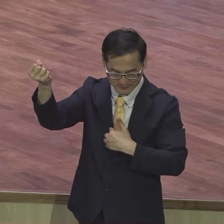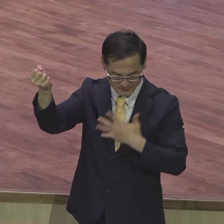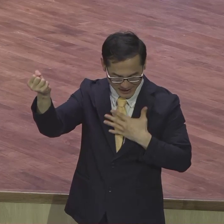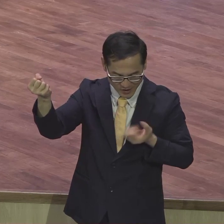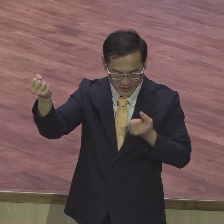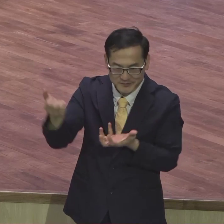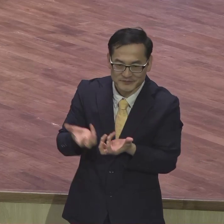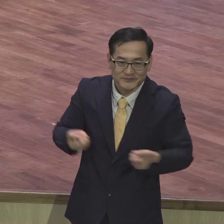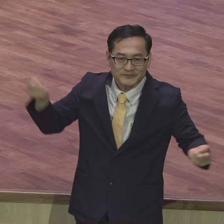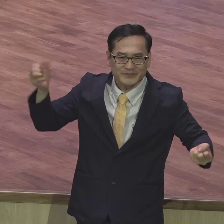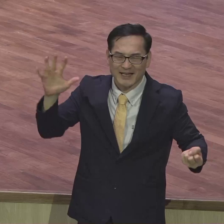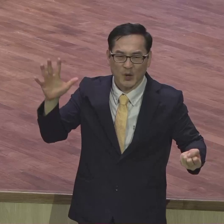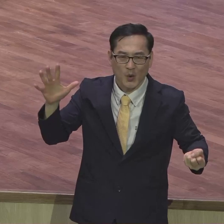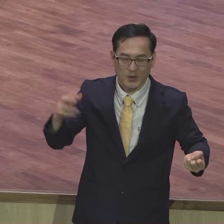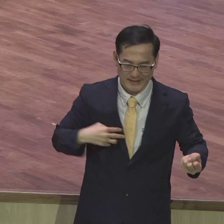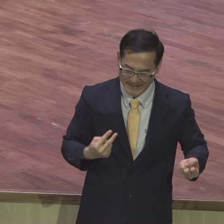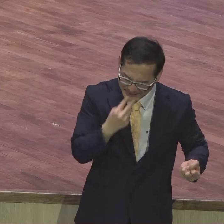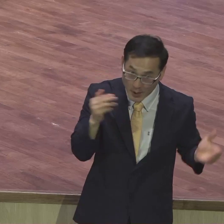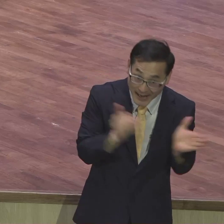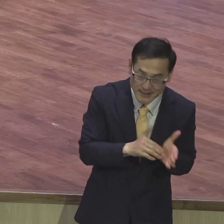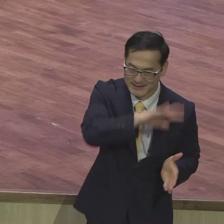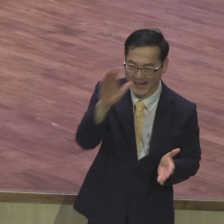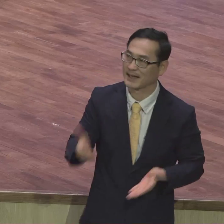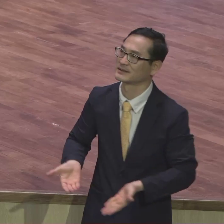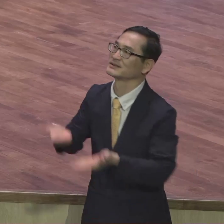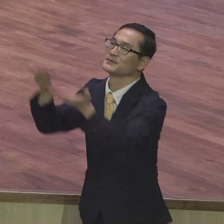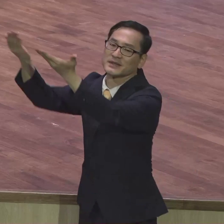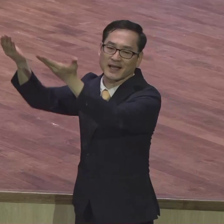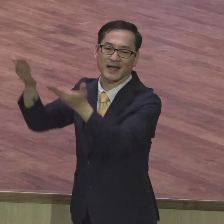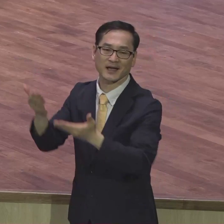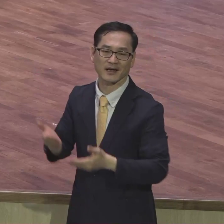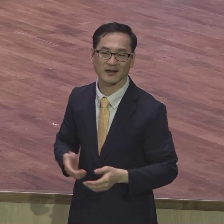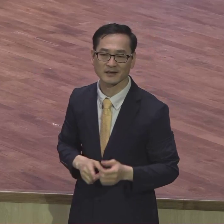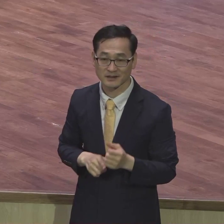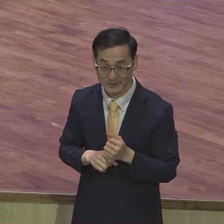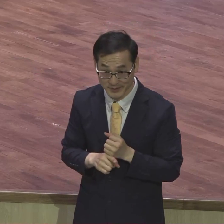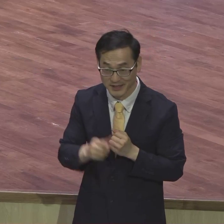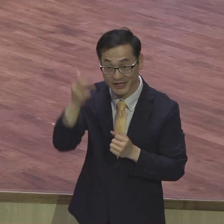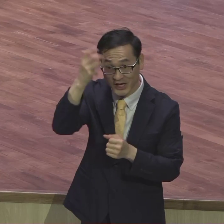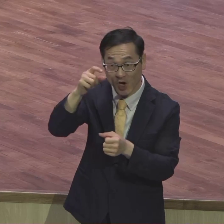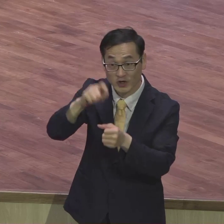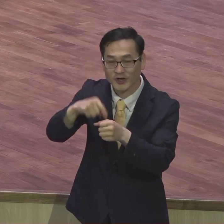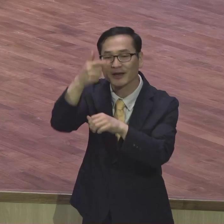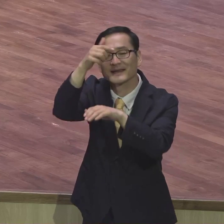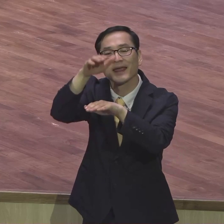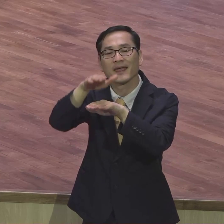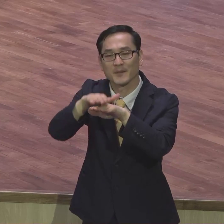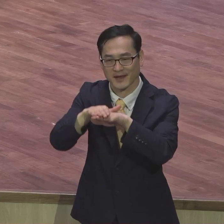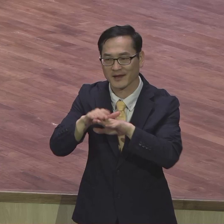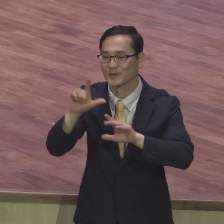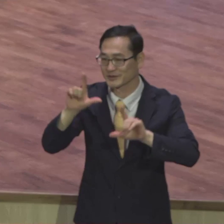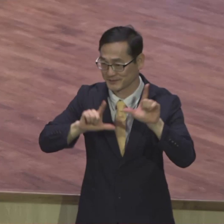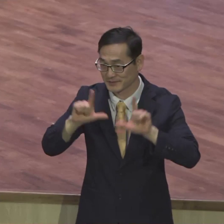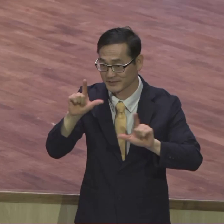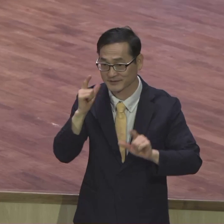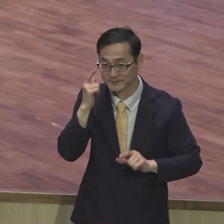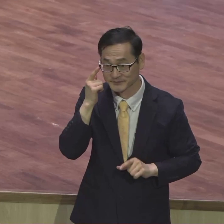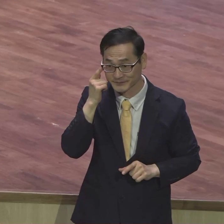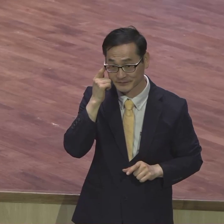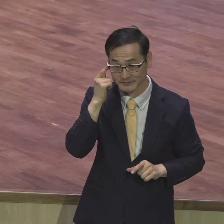내 삶 내 생명까지 다 주님께 드립니다 이게 영적예배를 드리는지 아세요 여기서 영적이란